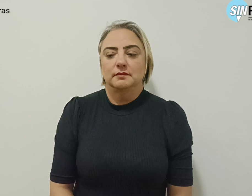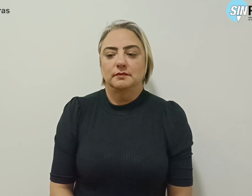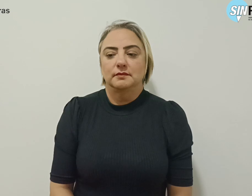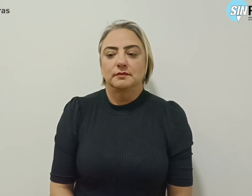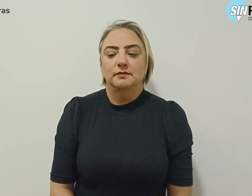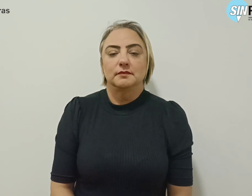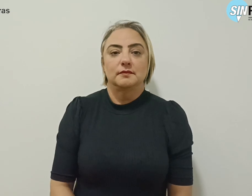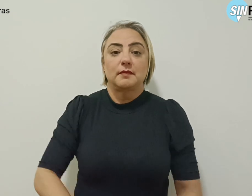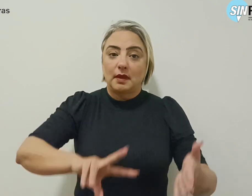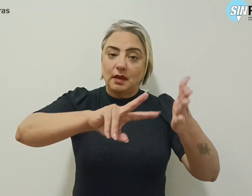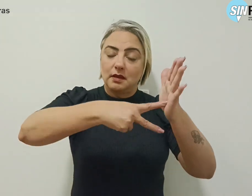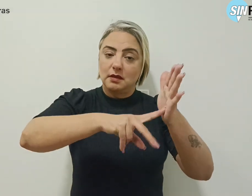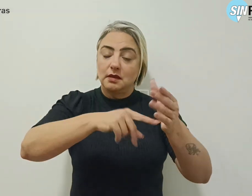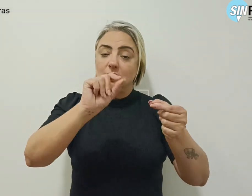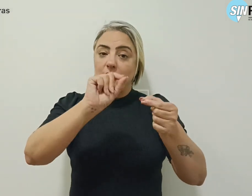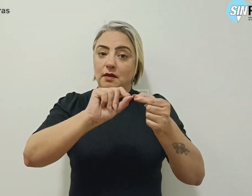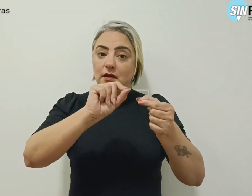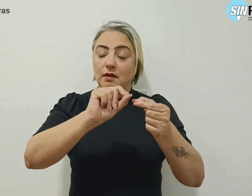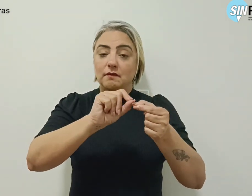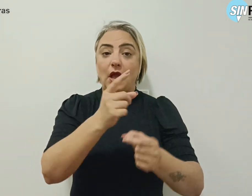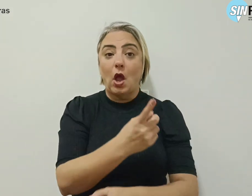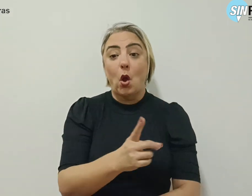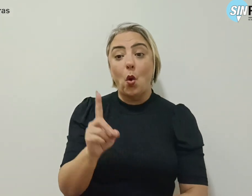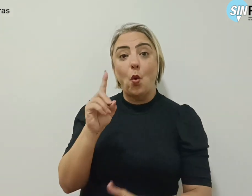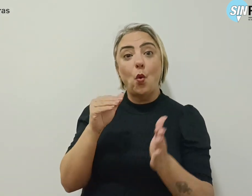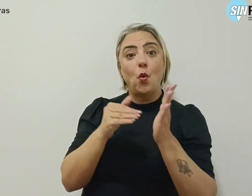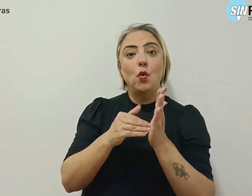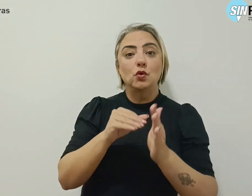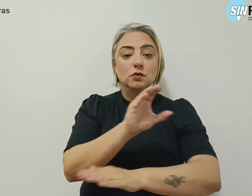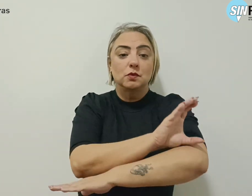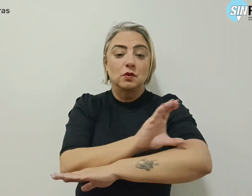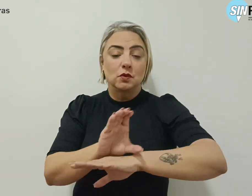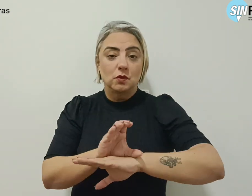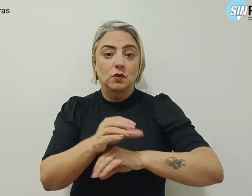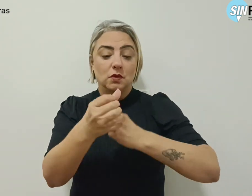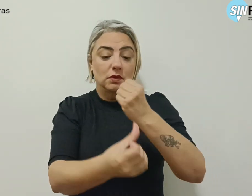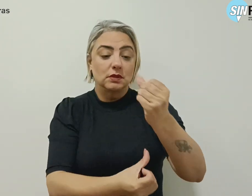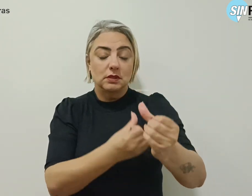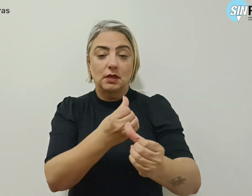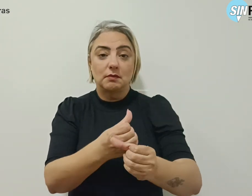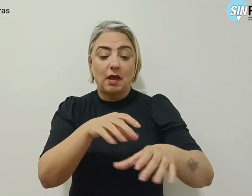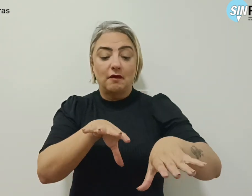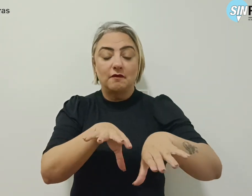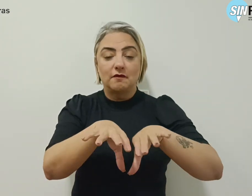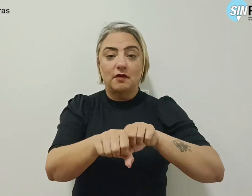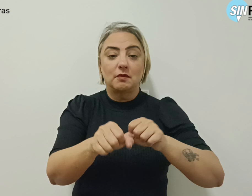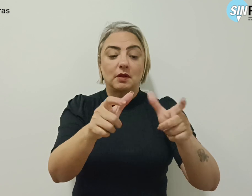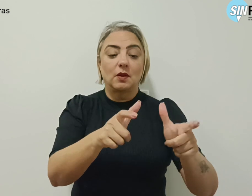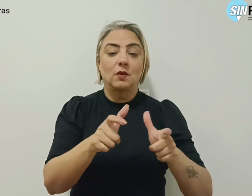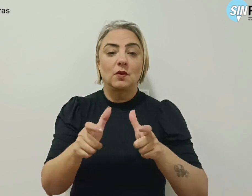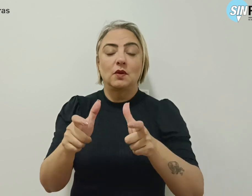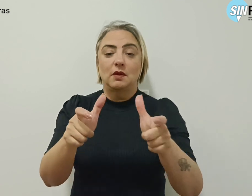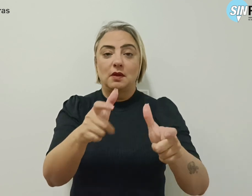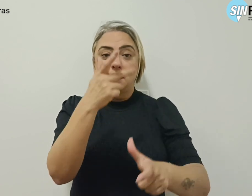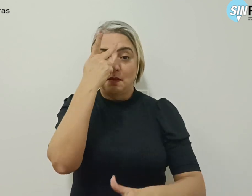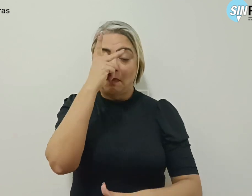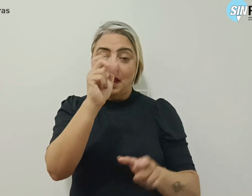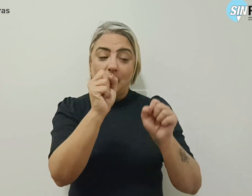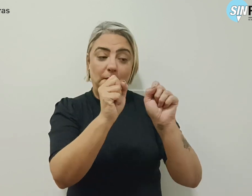Simpro realiza o último curso do semestre de formação por território para aposentados